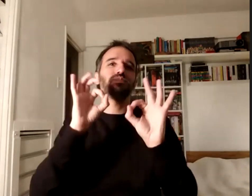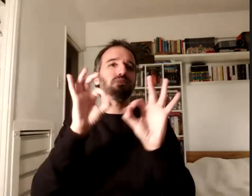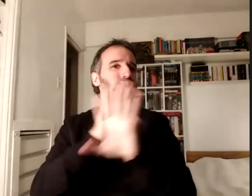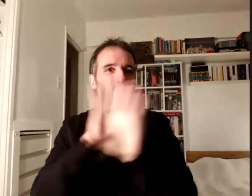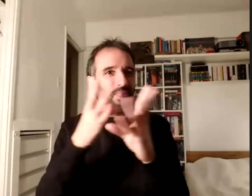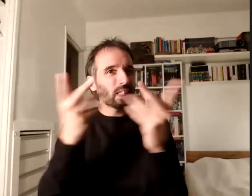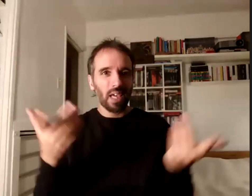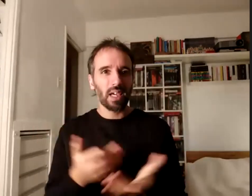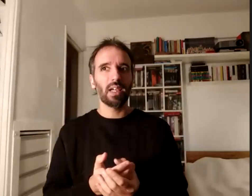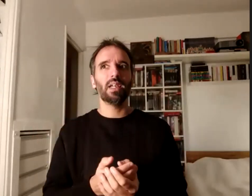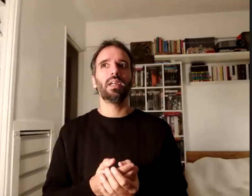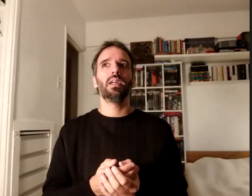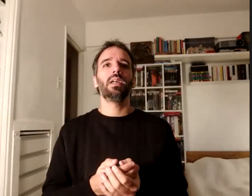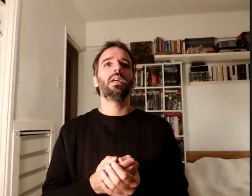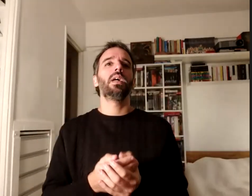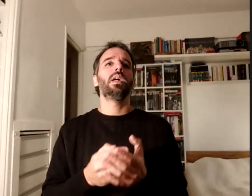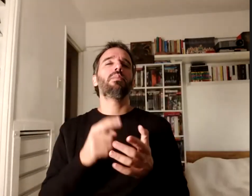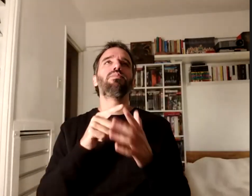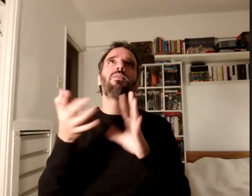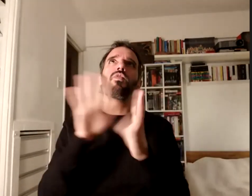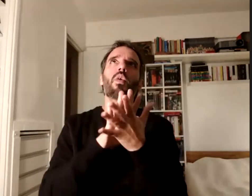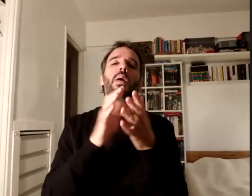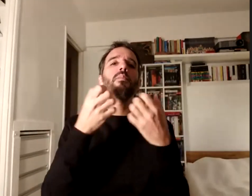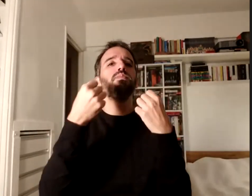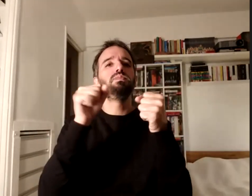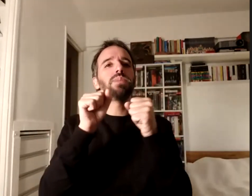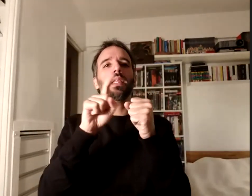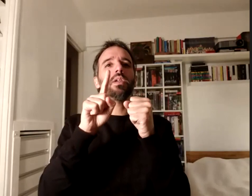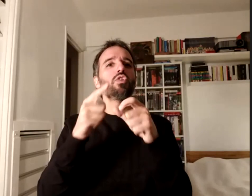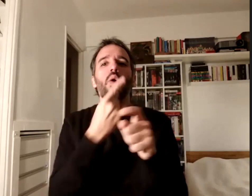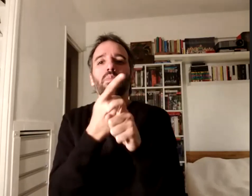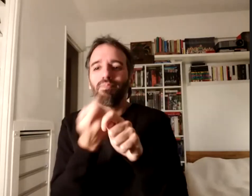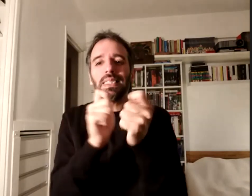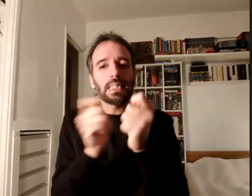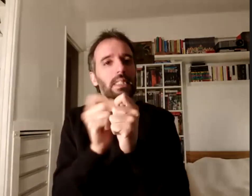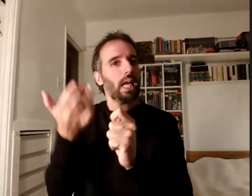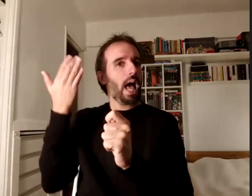por prácticas que no hemos logrado modificar, que tienen que ver con